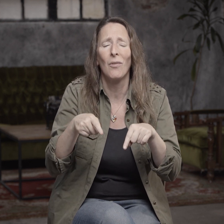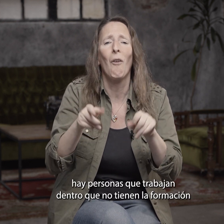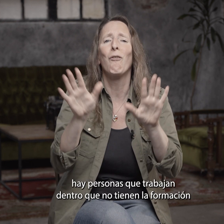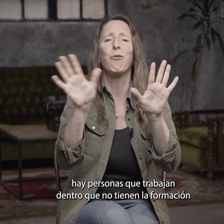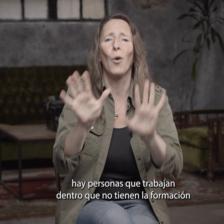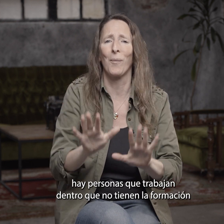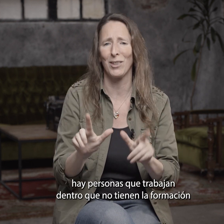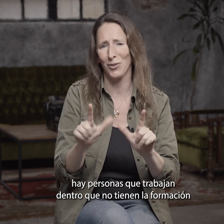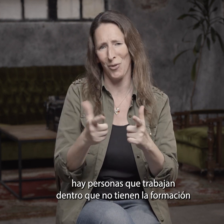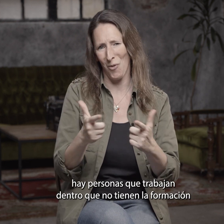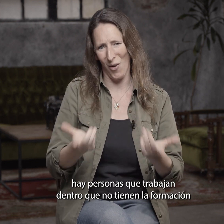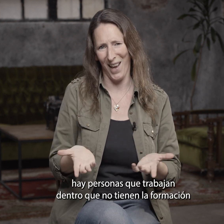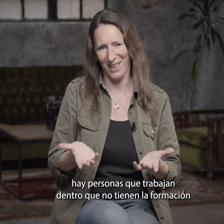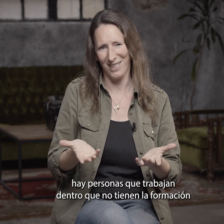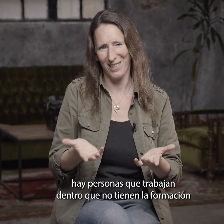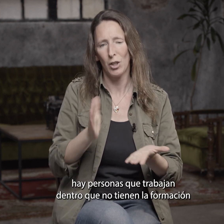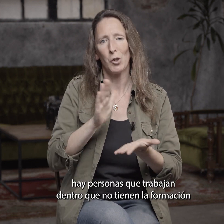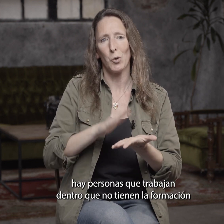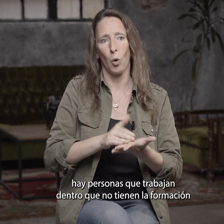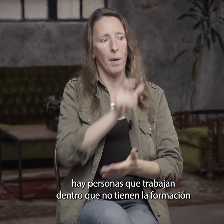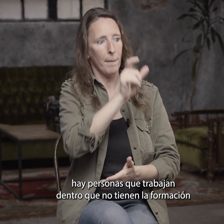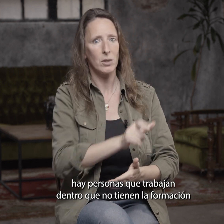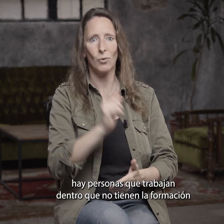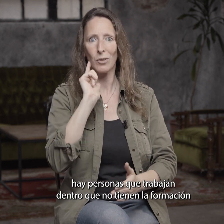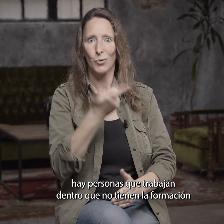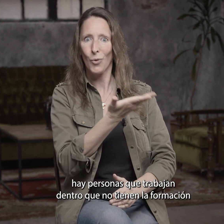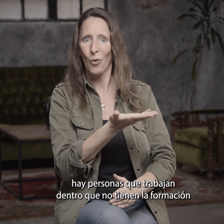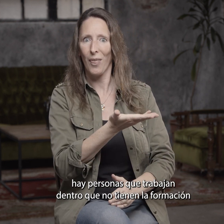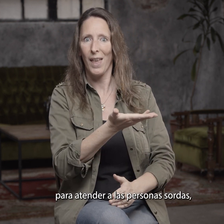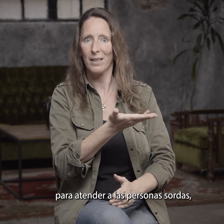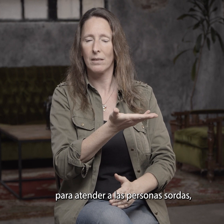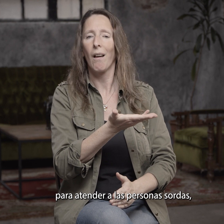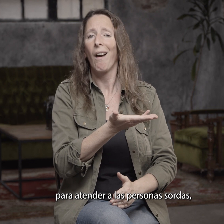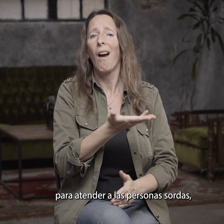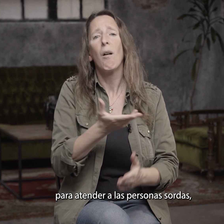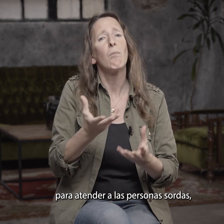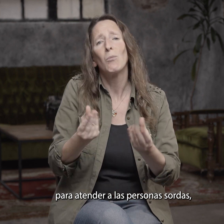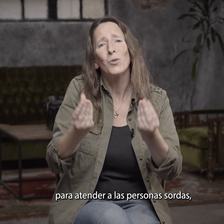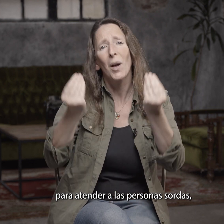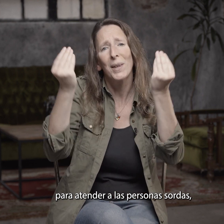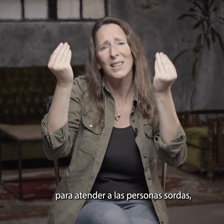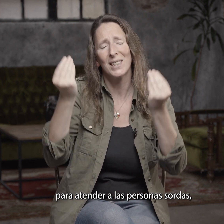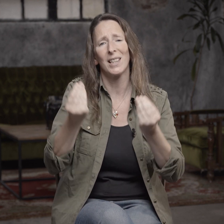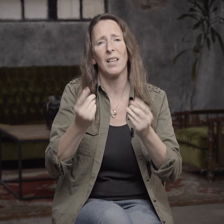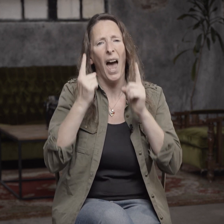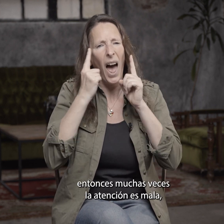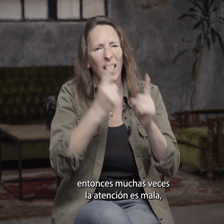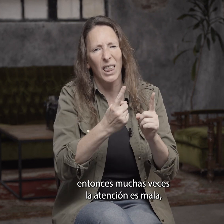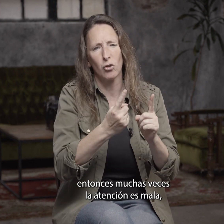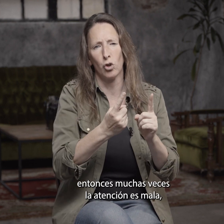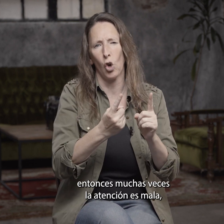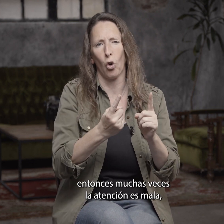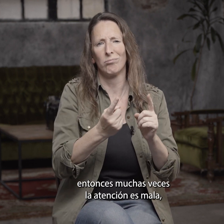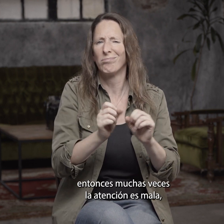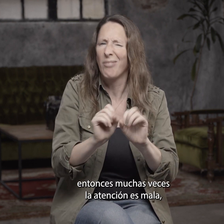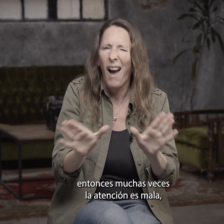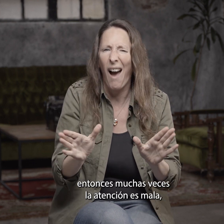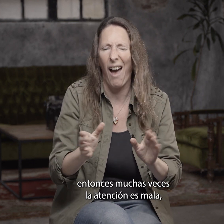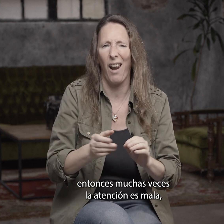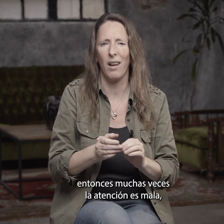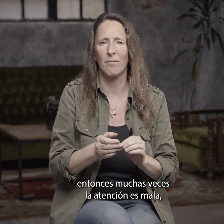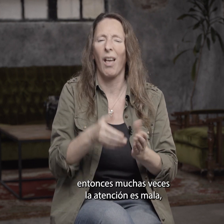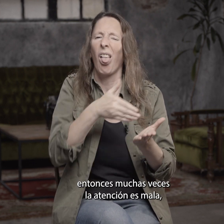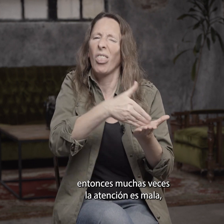Hay personas que trabajan dentro que no tienen la formación para atender a las personas sordas. Entonces, muchas veces,